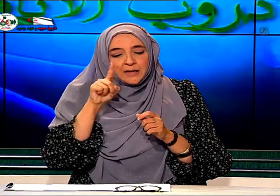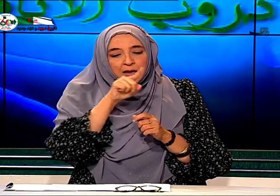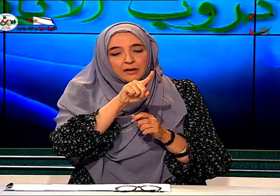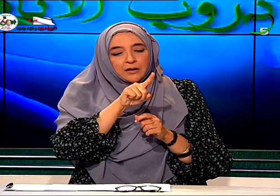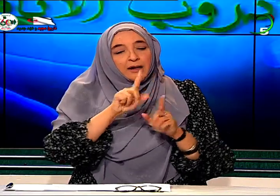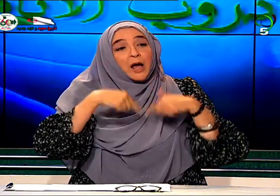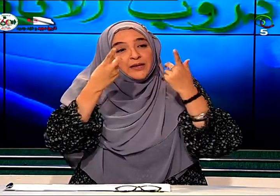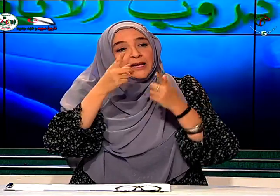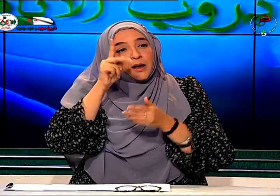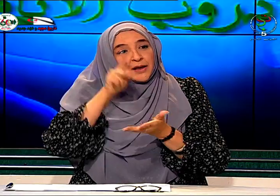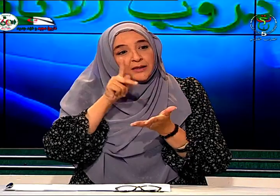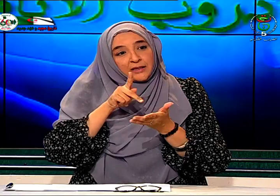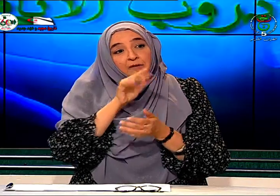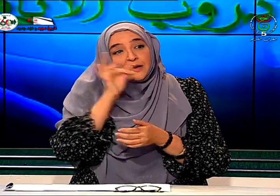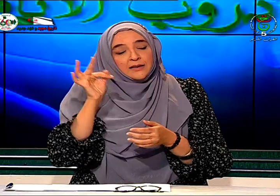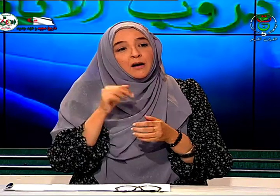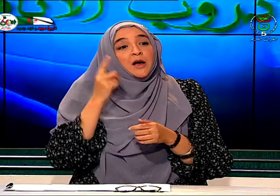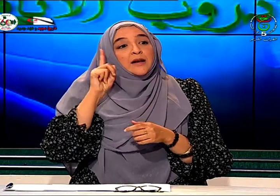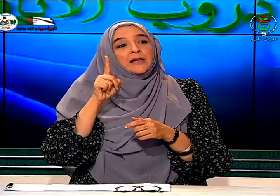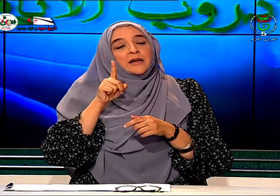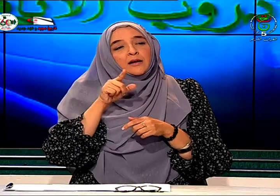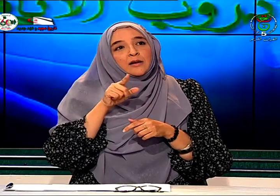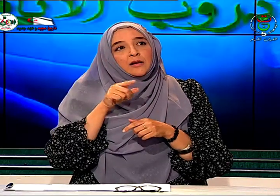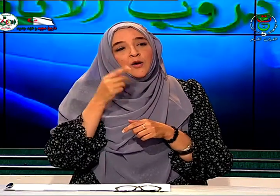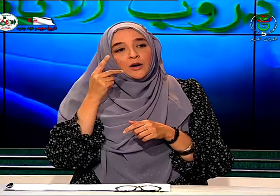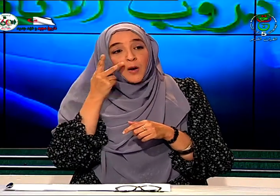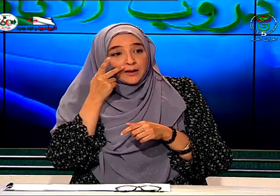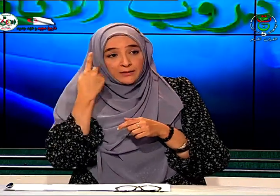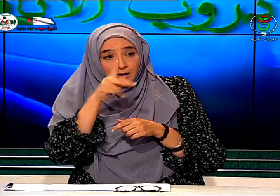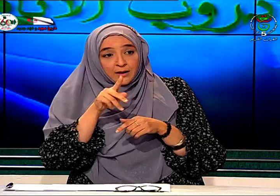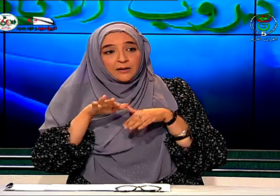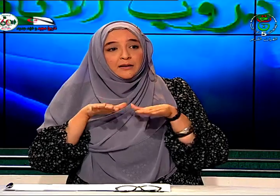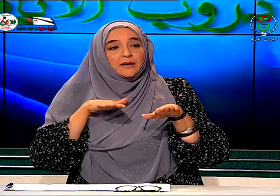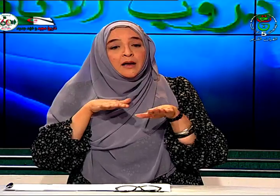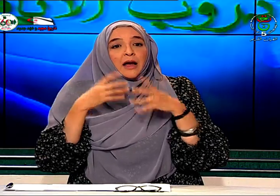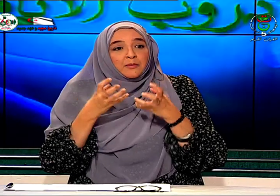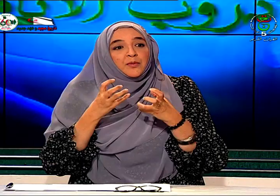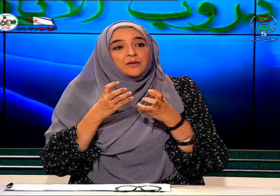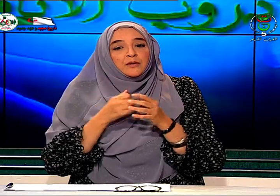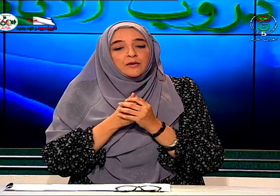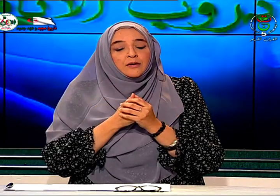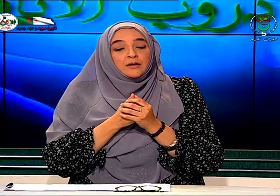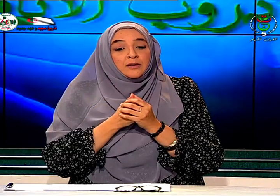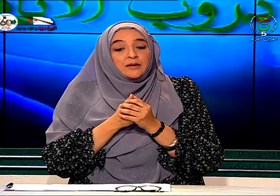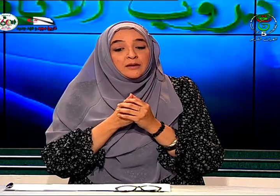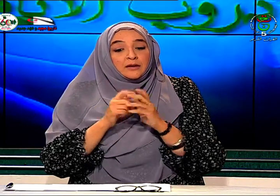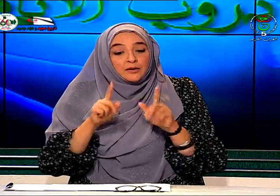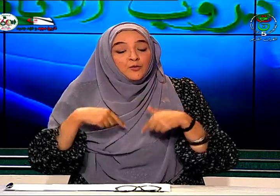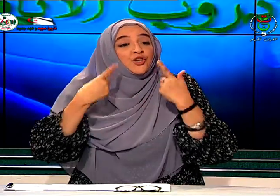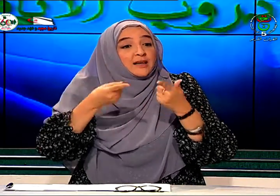ذهابك إلى باريس إلى فرنسا للوالد نتاعك يعني حب وجهك إلى